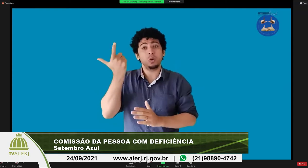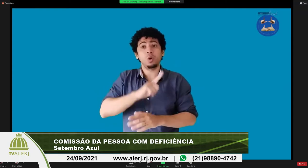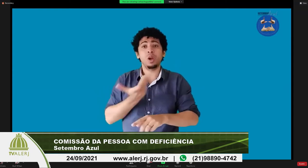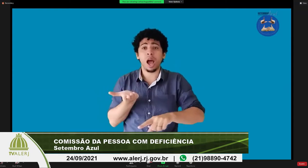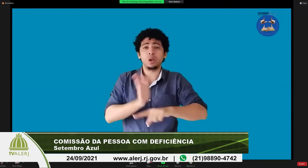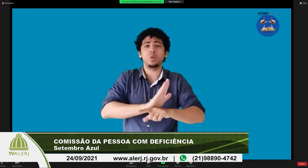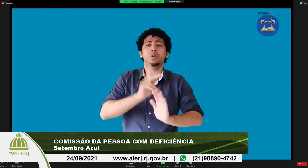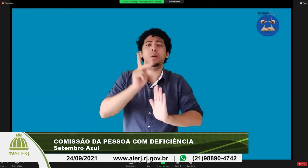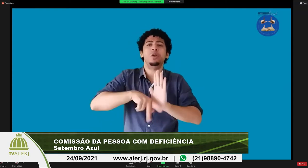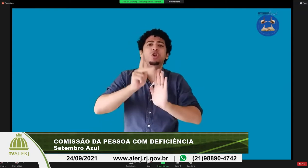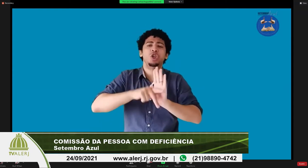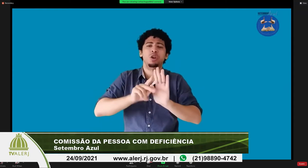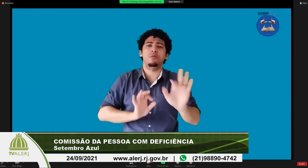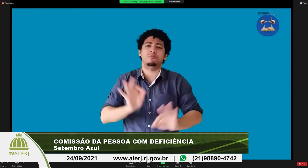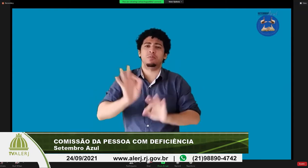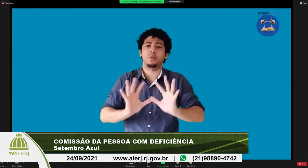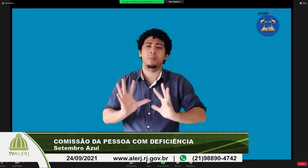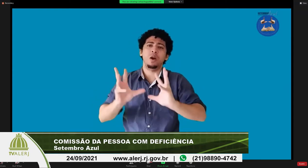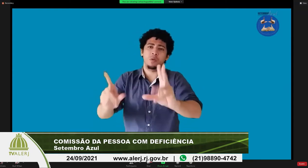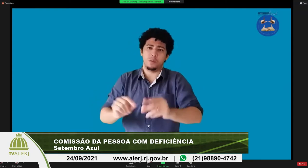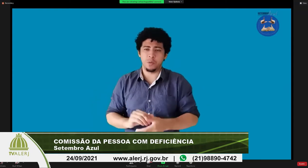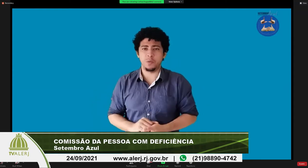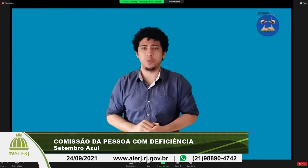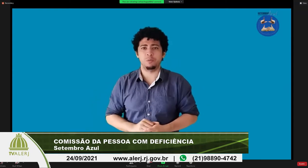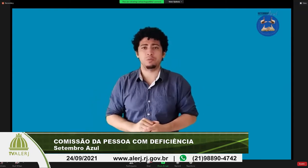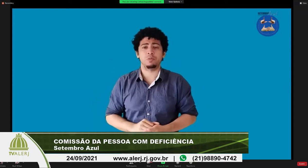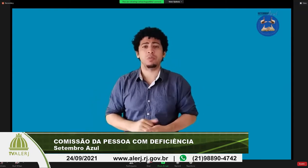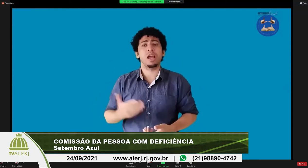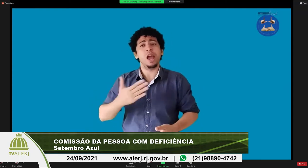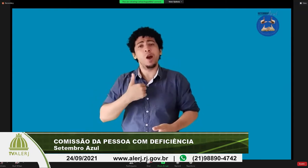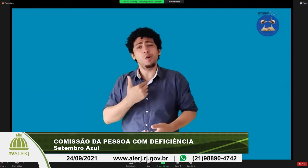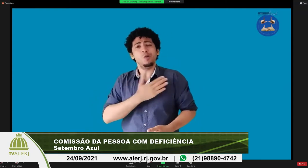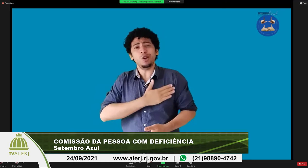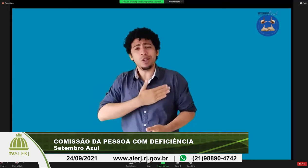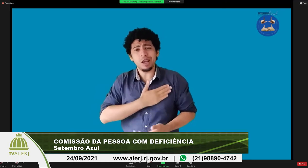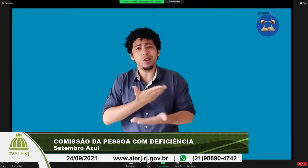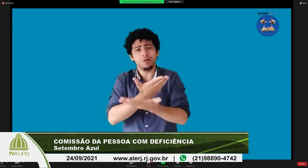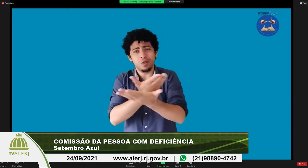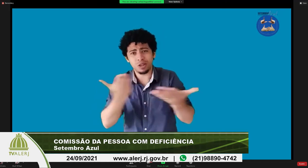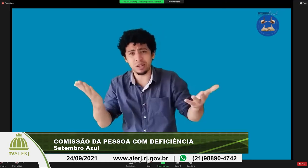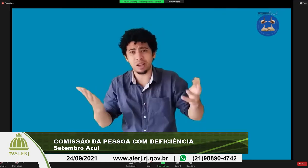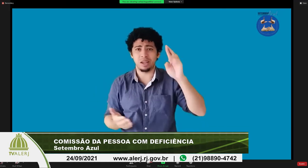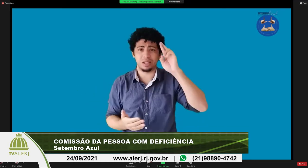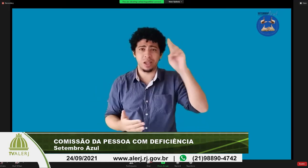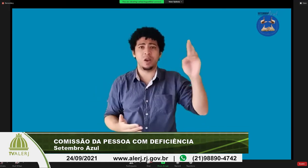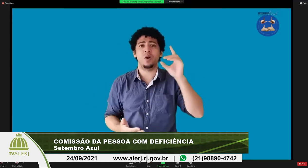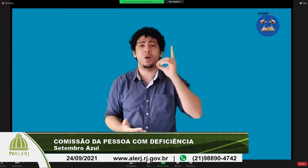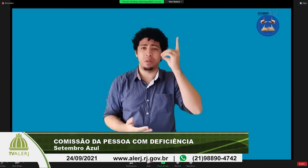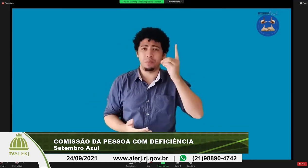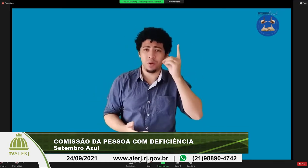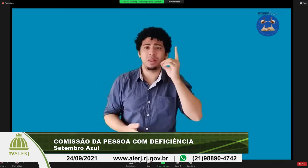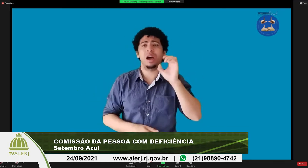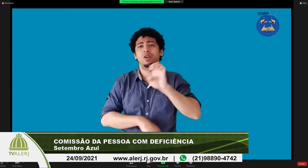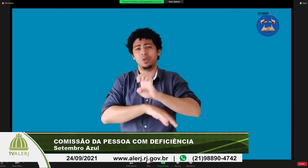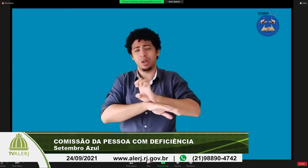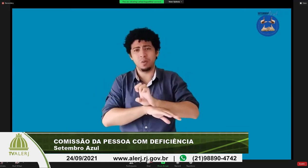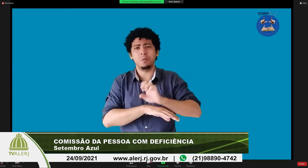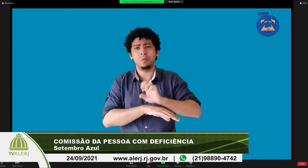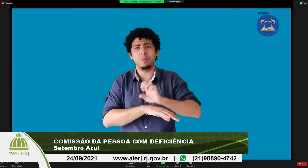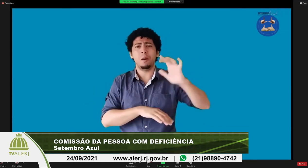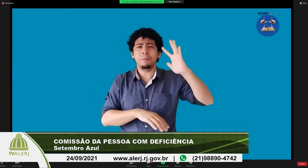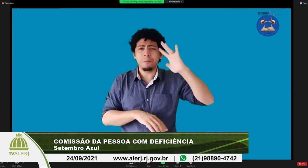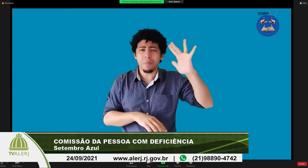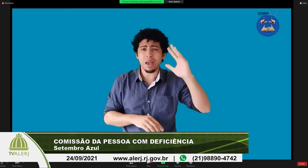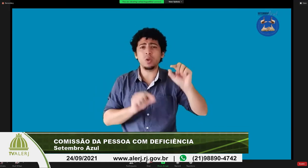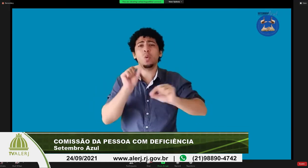ter mais acessibilidade nesses ambientes então esse projeto ele auxilia ele engaja nessas questões eu gostaria muito que os